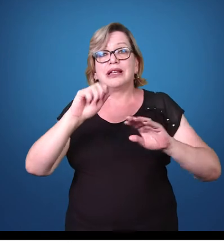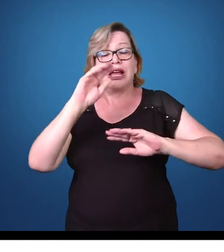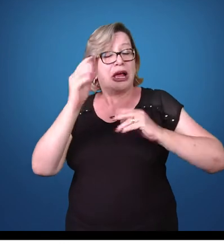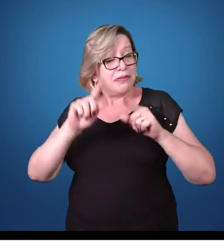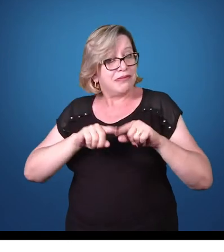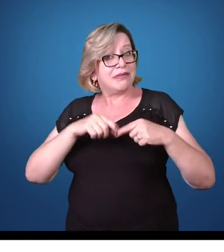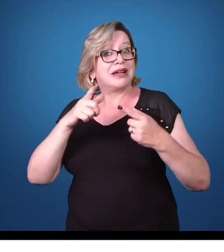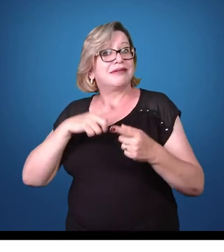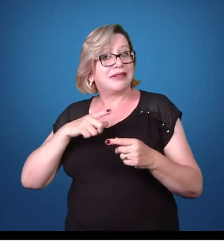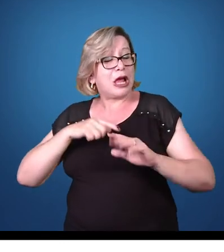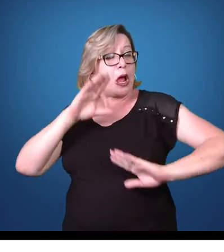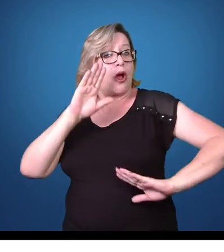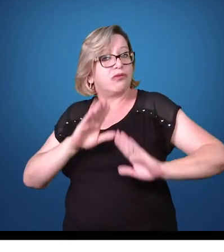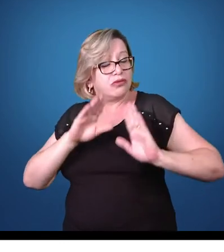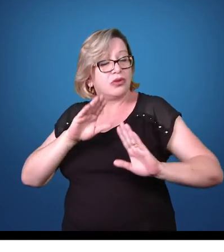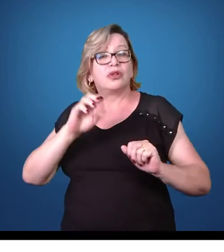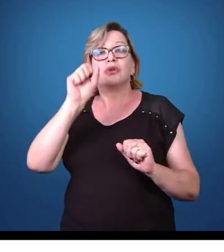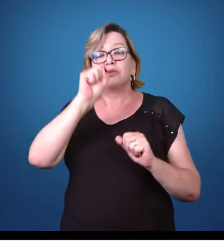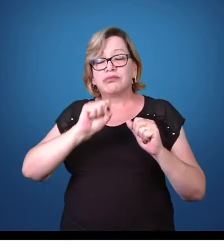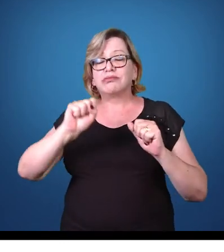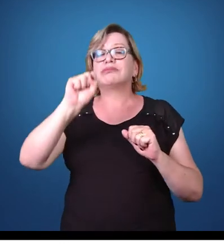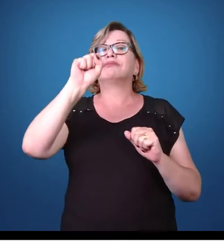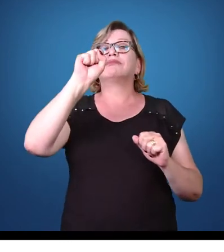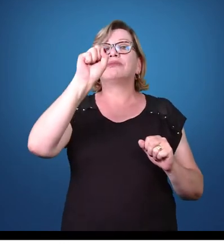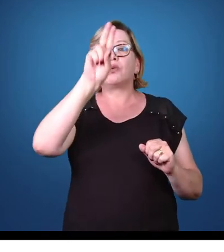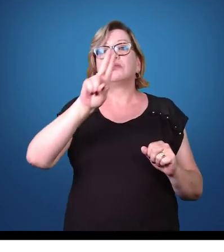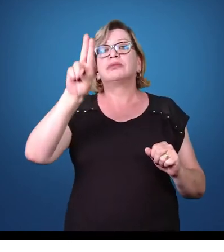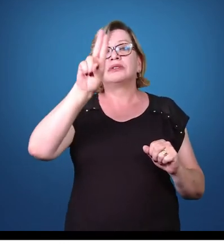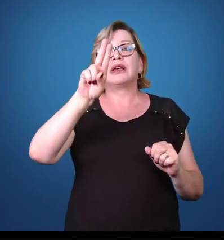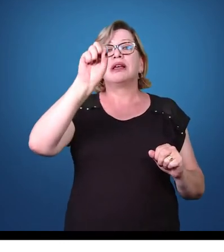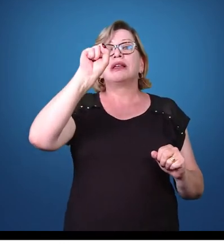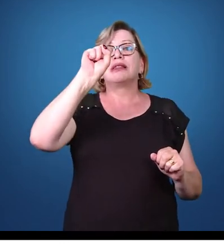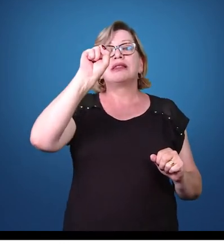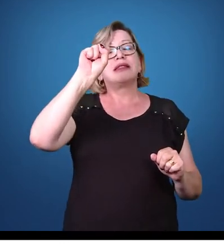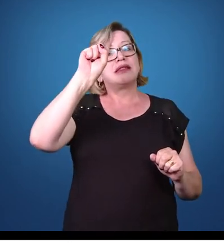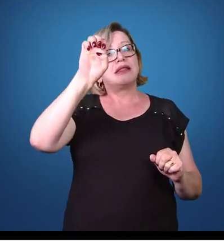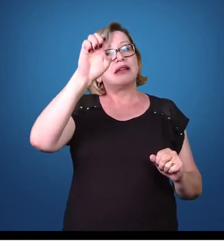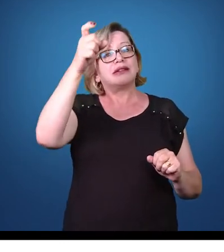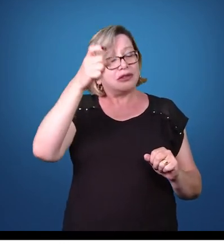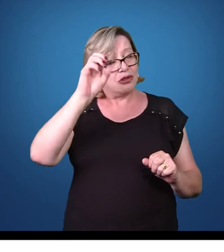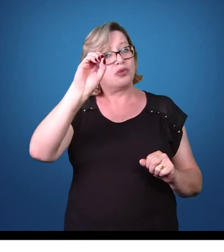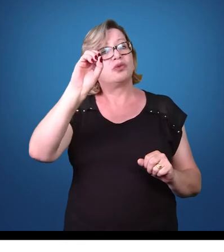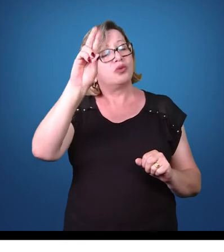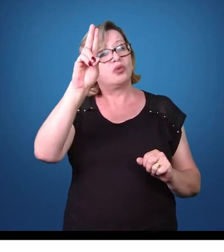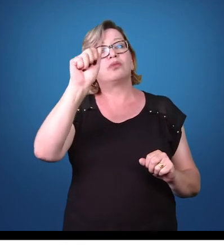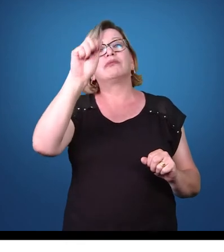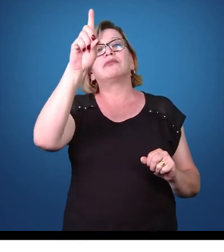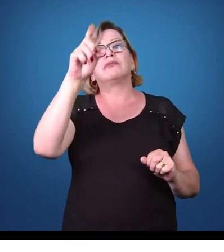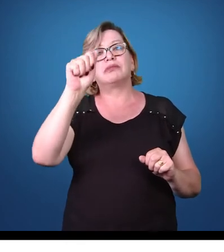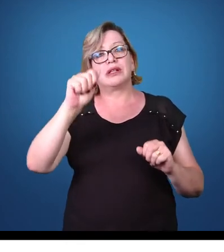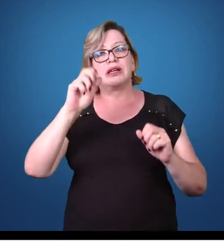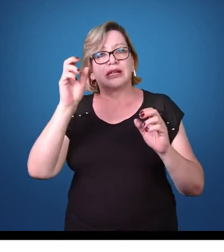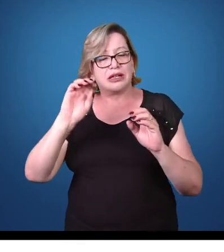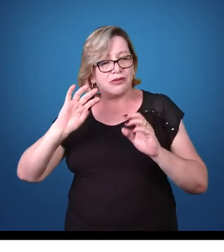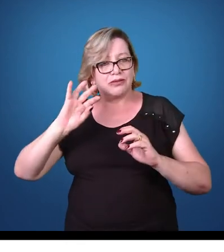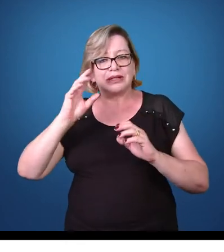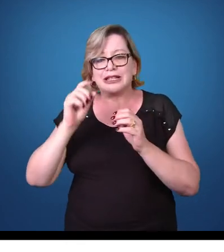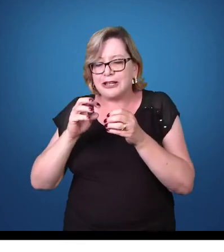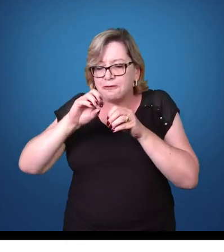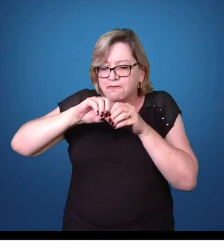sexuada para se disseminar no meio e dessa forma podem produzir cistos resistentes a